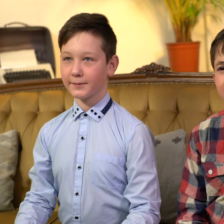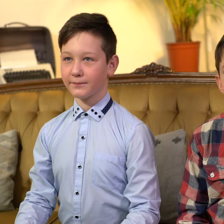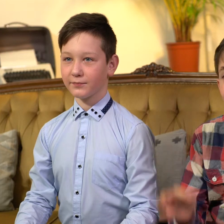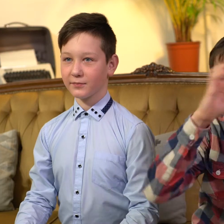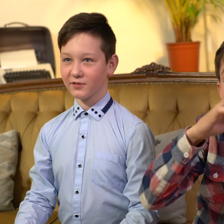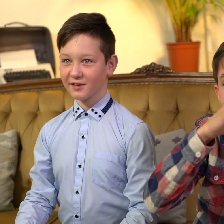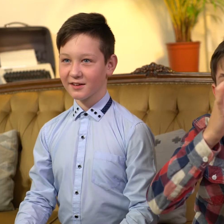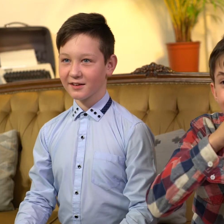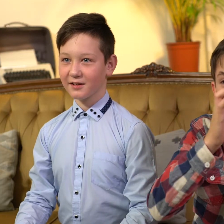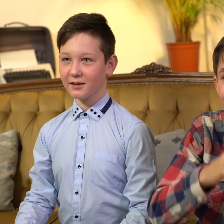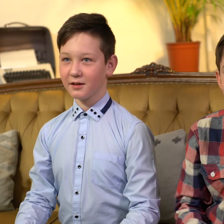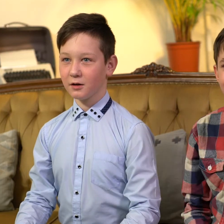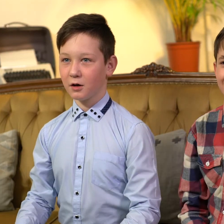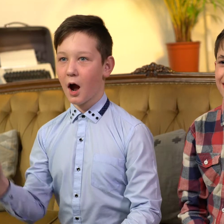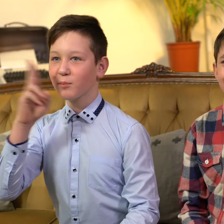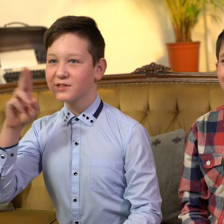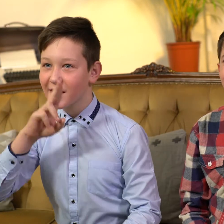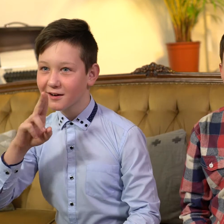Fox. Хамстер.